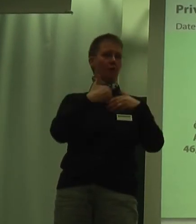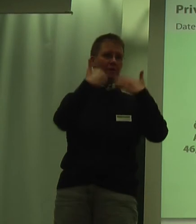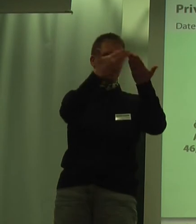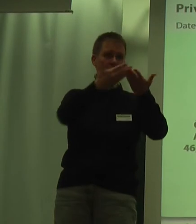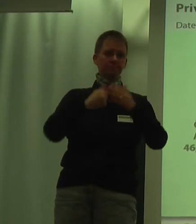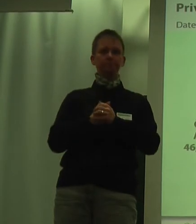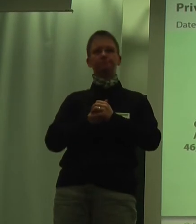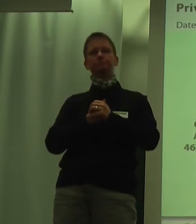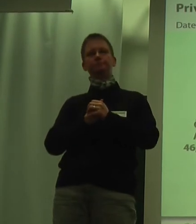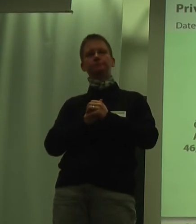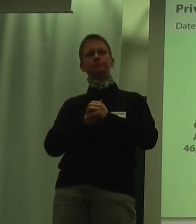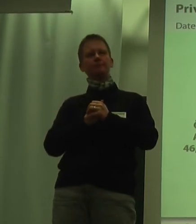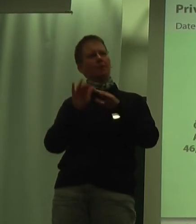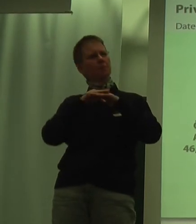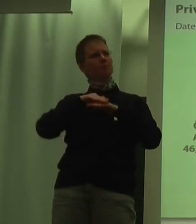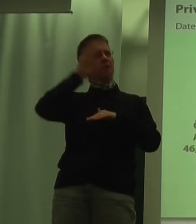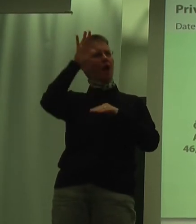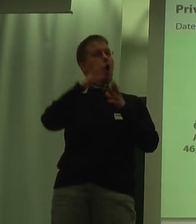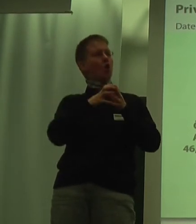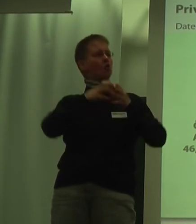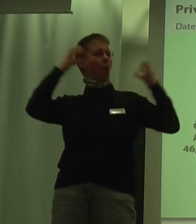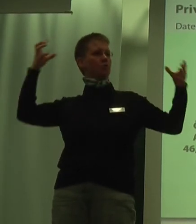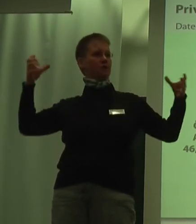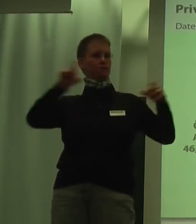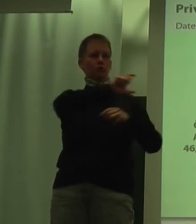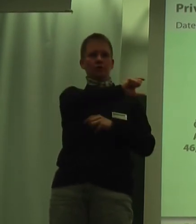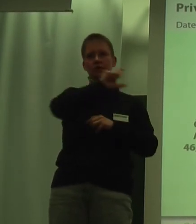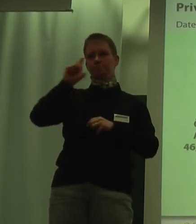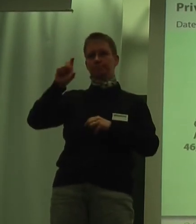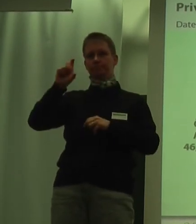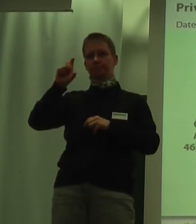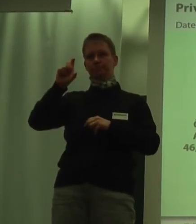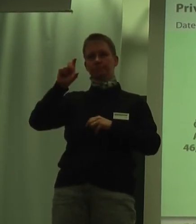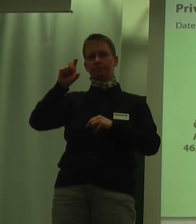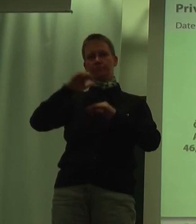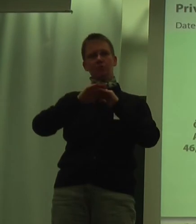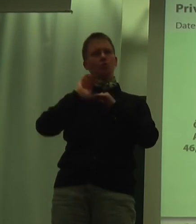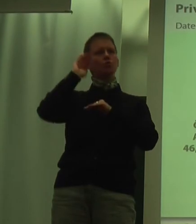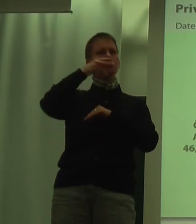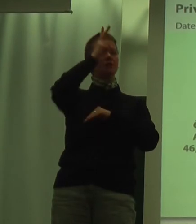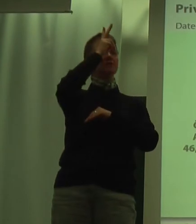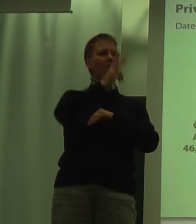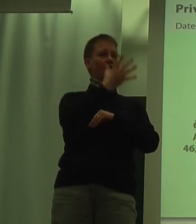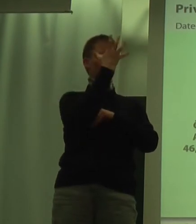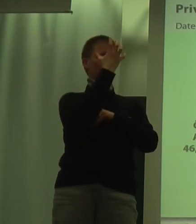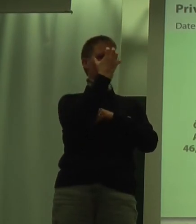Sie arbeiten überwiegend in großen Unternehmen, die mehr als 250 Beschäftigte haben.